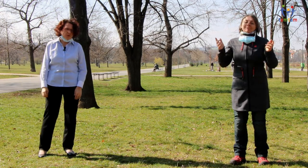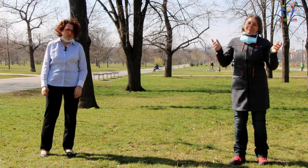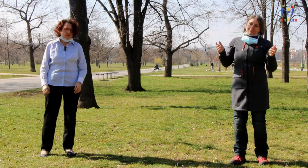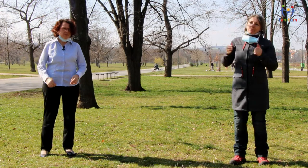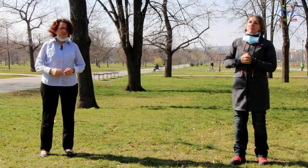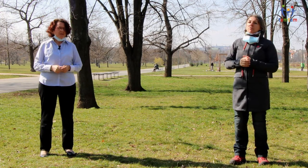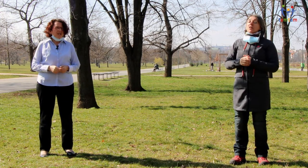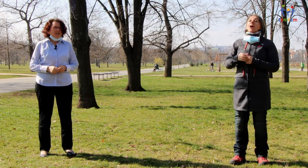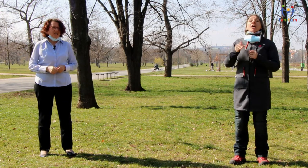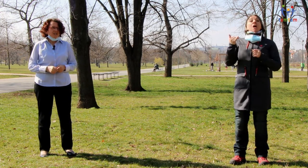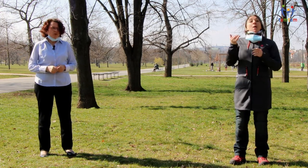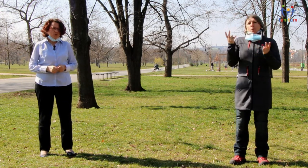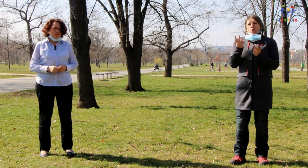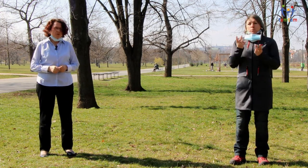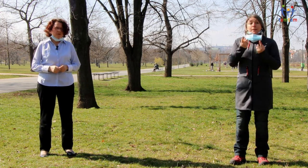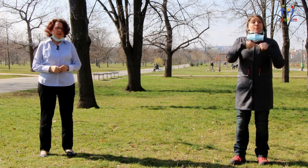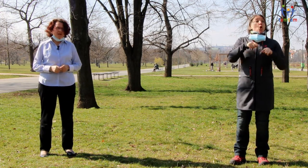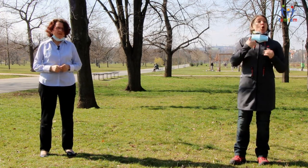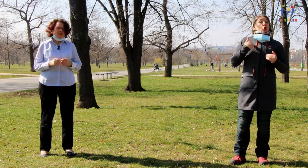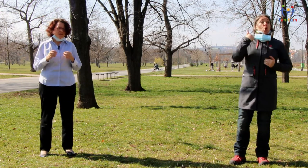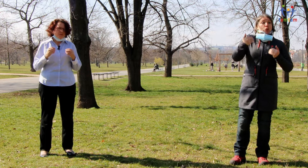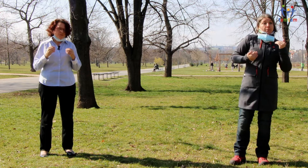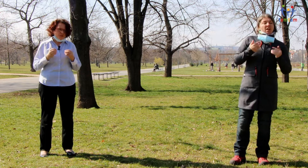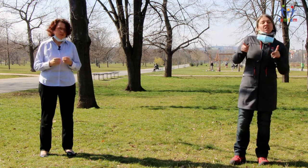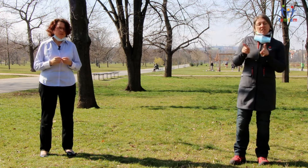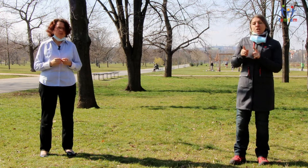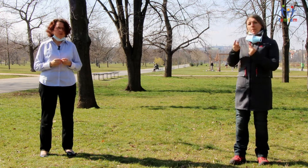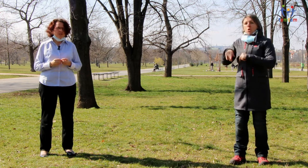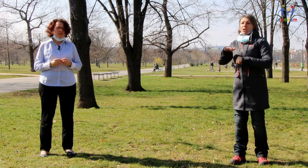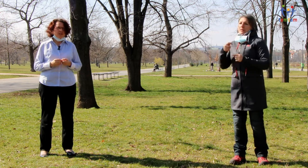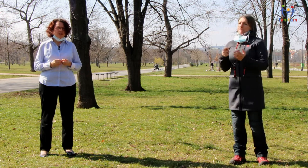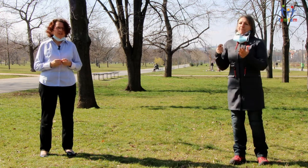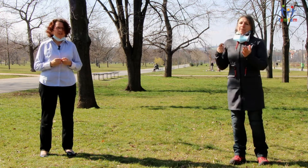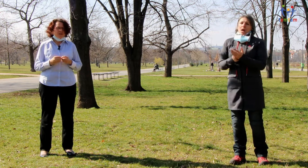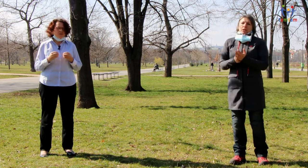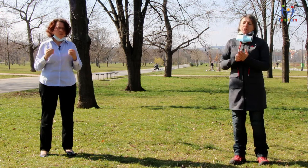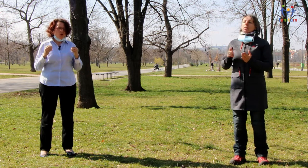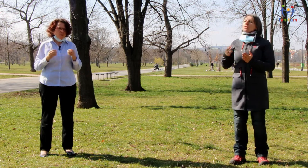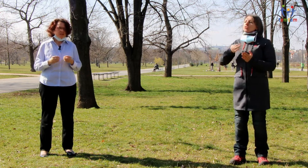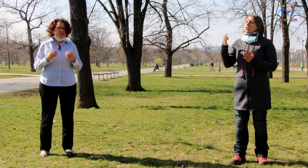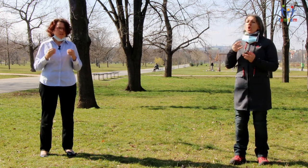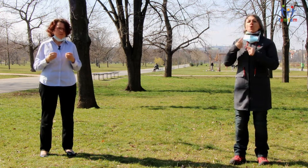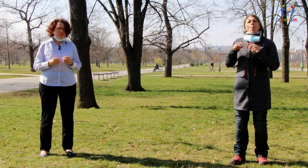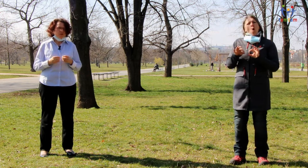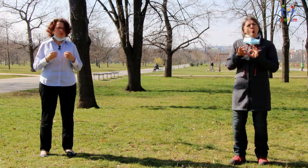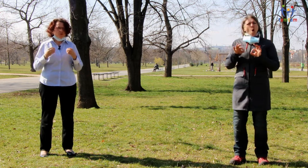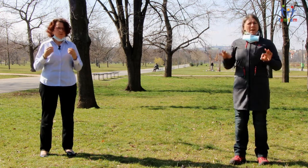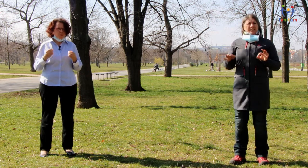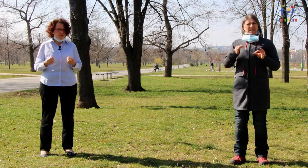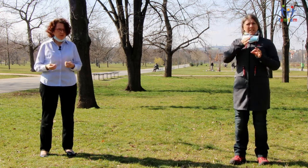dospělým, tak doporučujeme především u dětí omezit přístup k